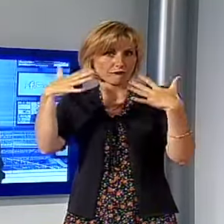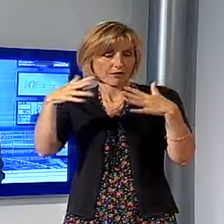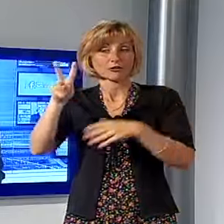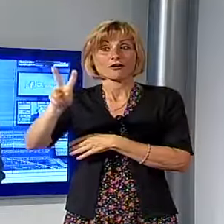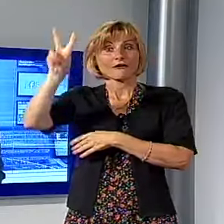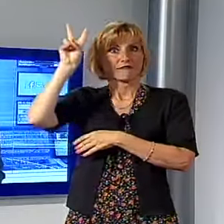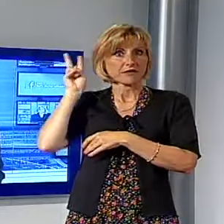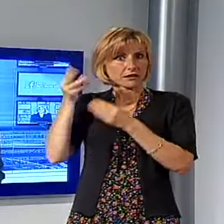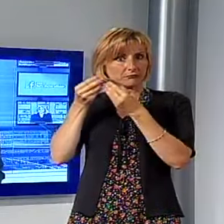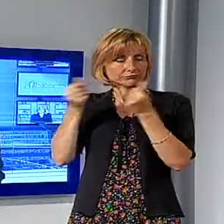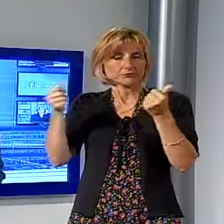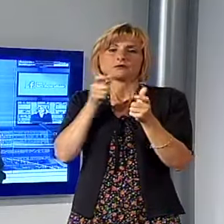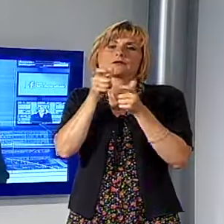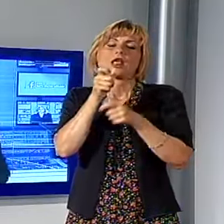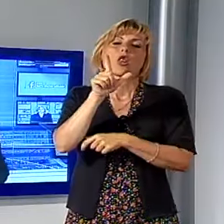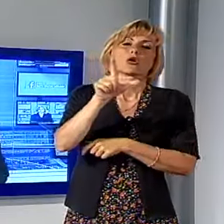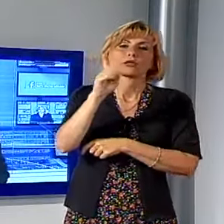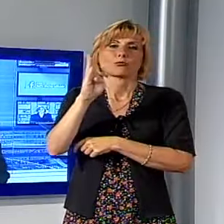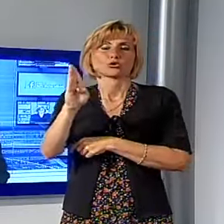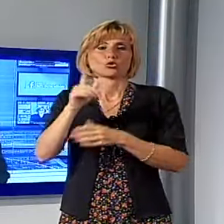scorso. Ce ne parla Lorenzo Bertolucci.